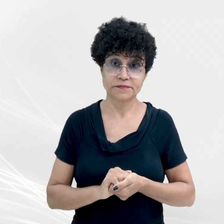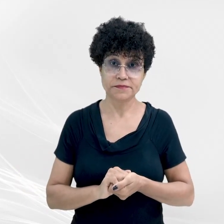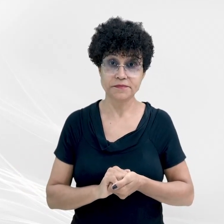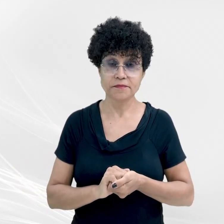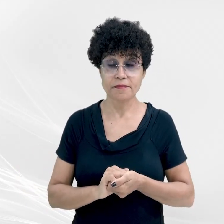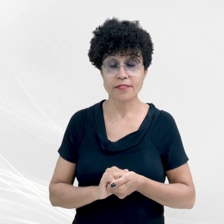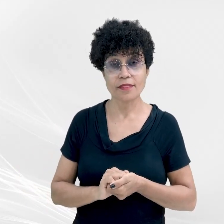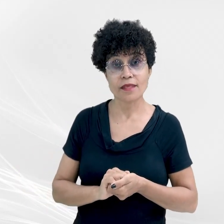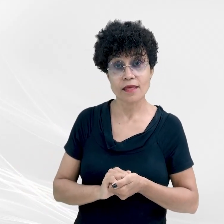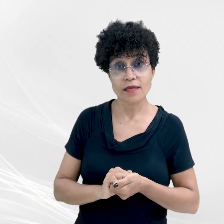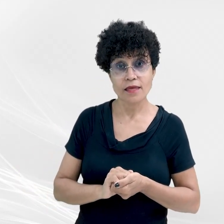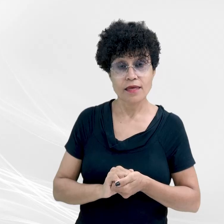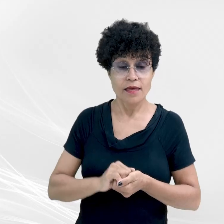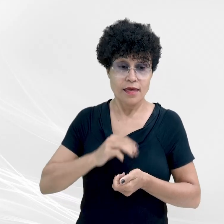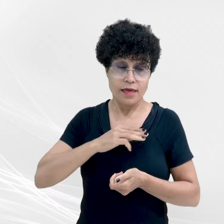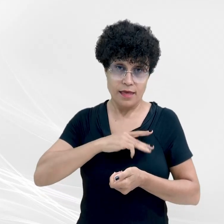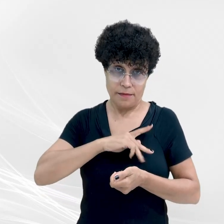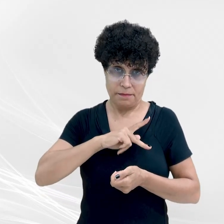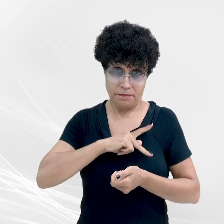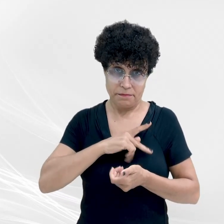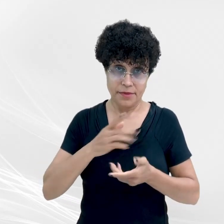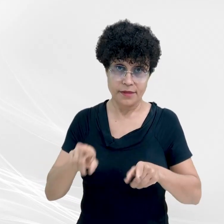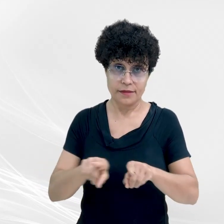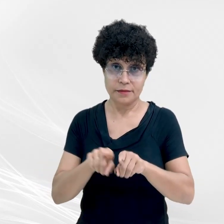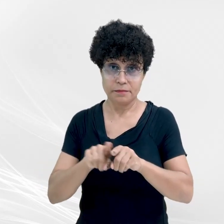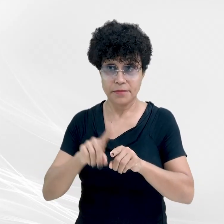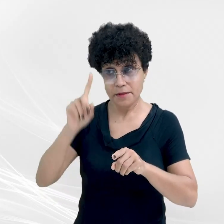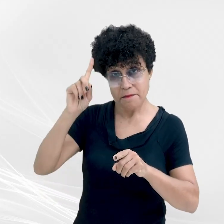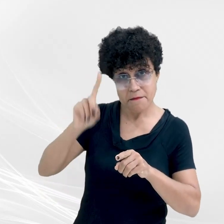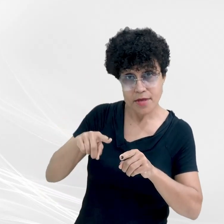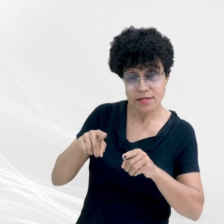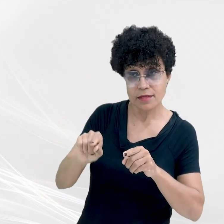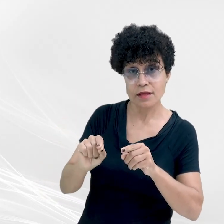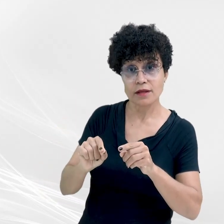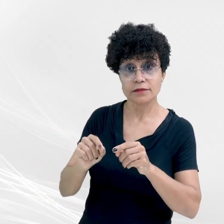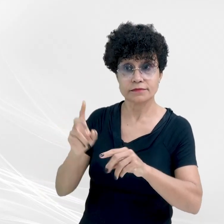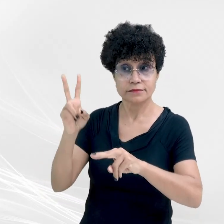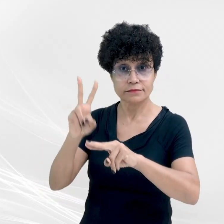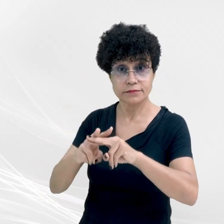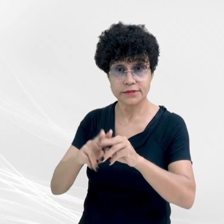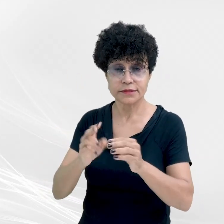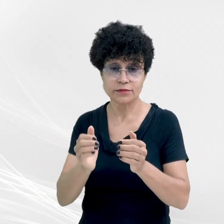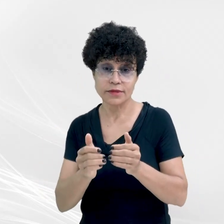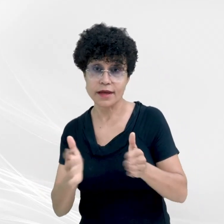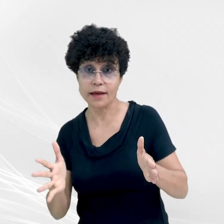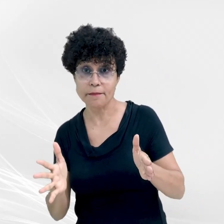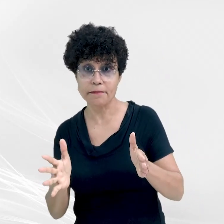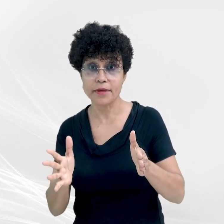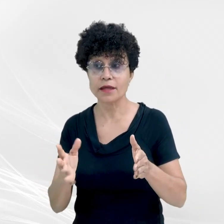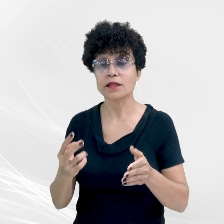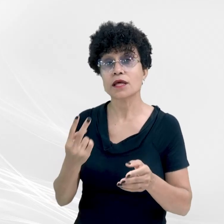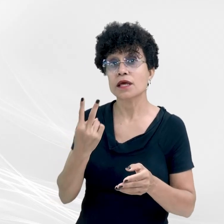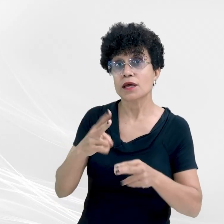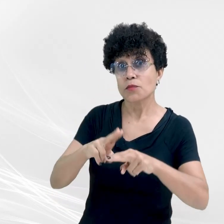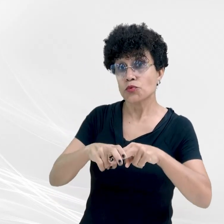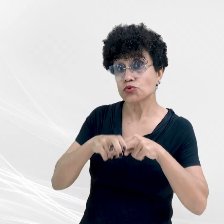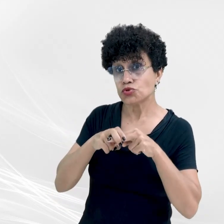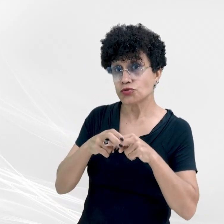Segundo o MPE, além do mandado de prisão em aberto, em razão da prática de dois homicídios no estado de